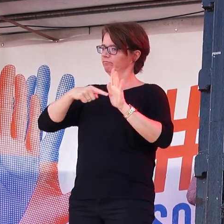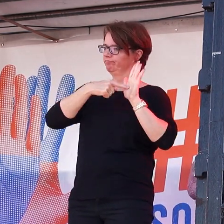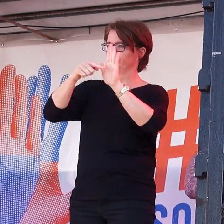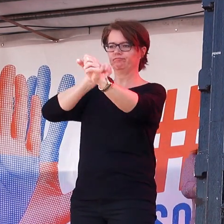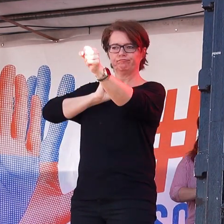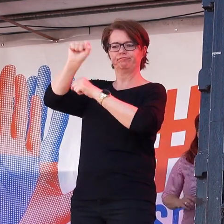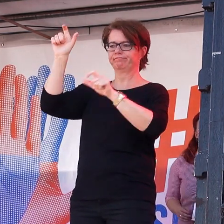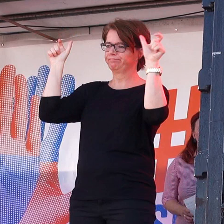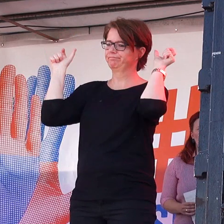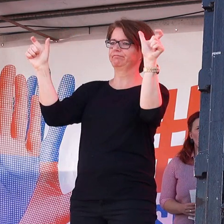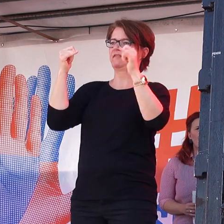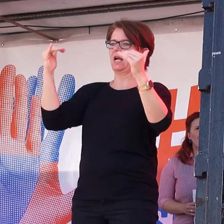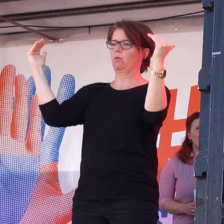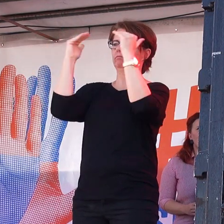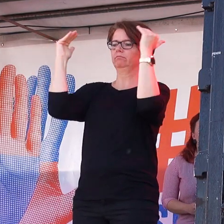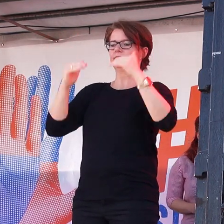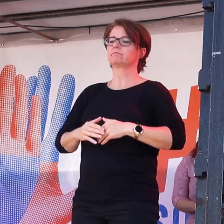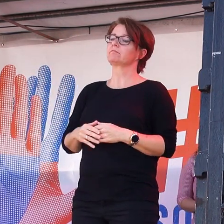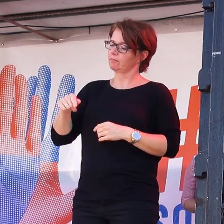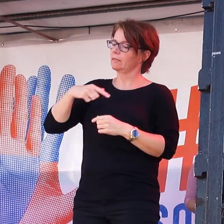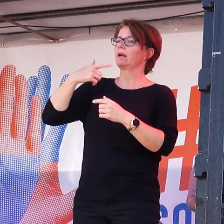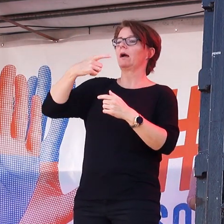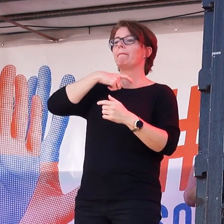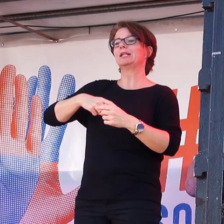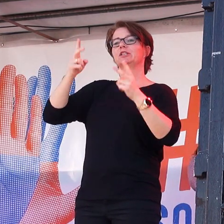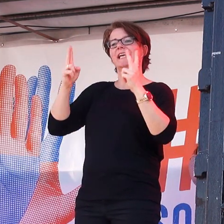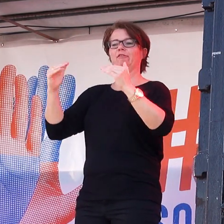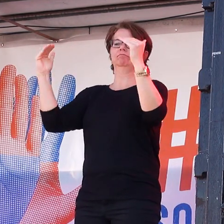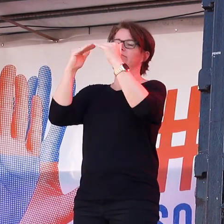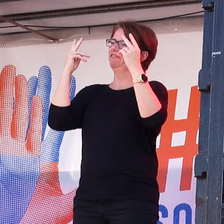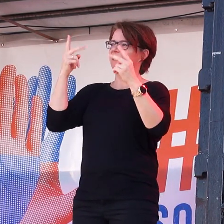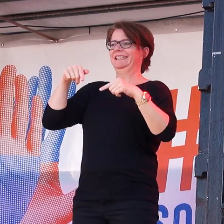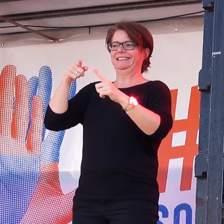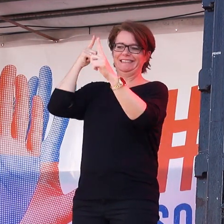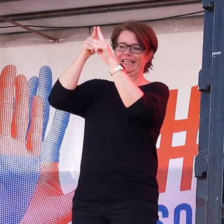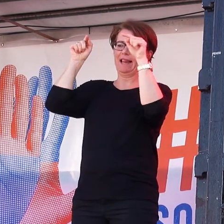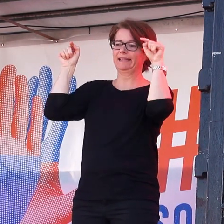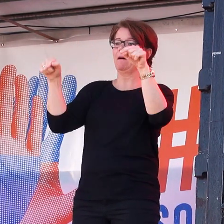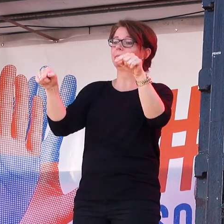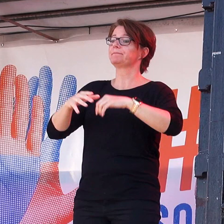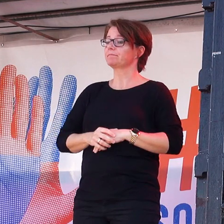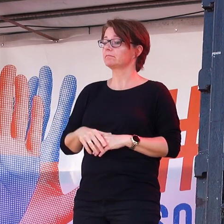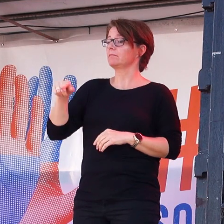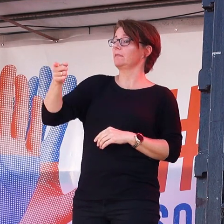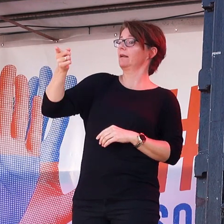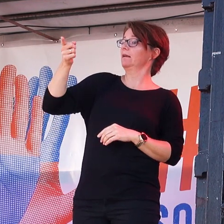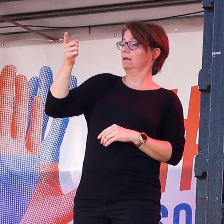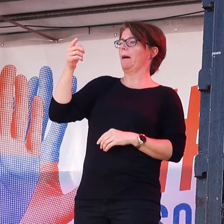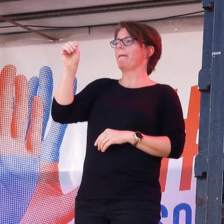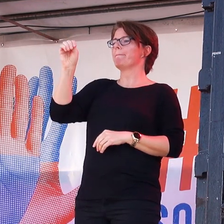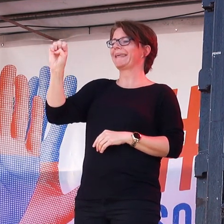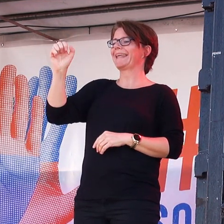unsere Rechte aktiv einfordern. Dafür hat vor einem Jahr MeToo eine große, eine weltweite Bühne geschaffen.